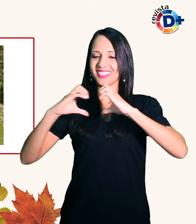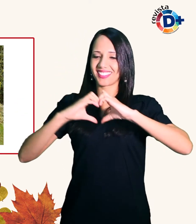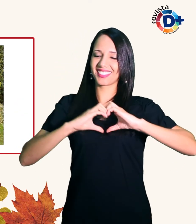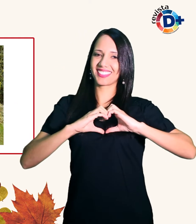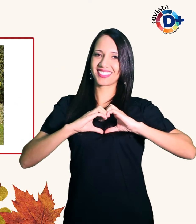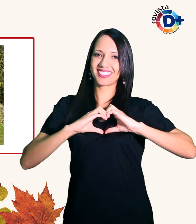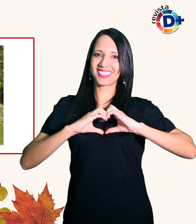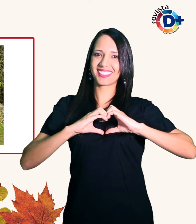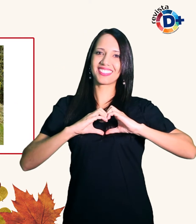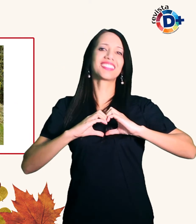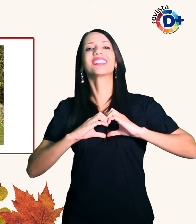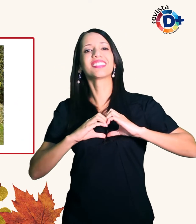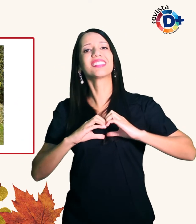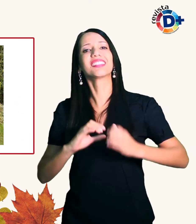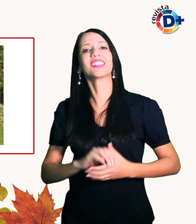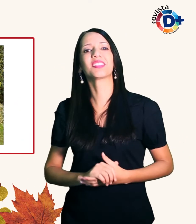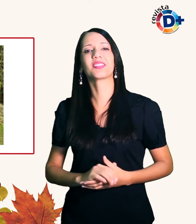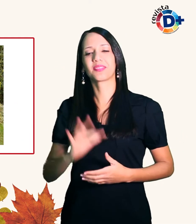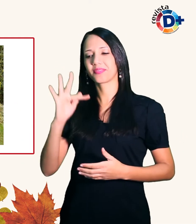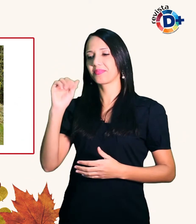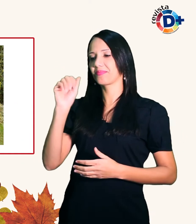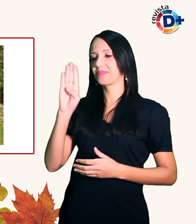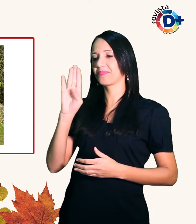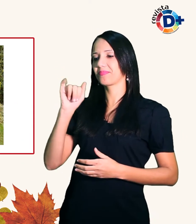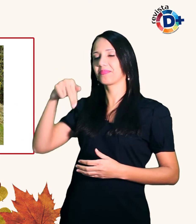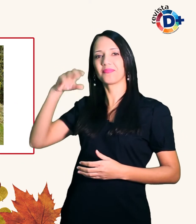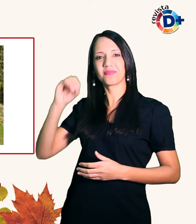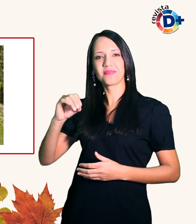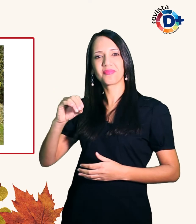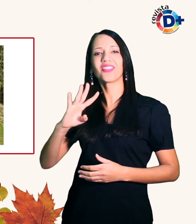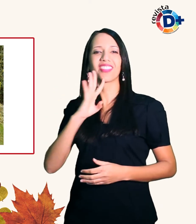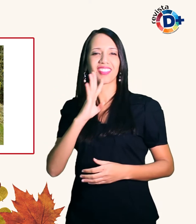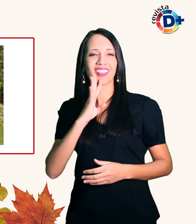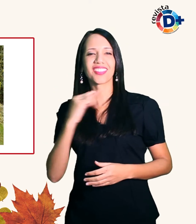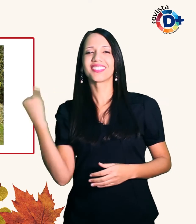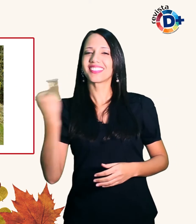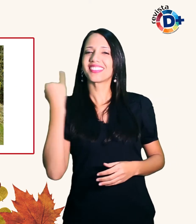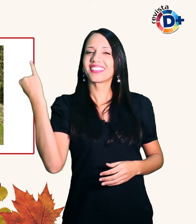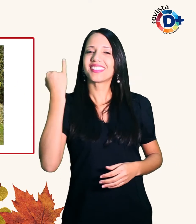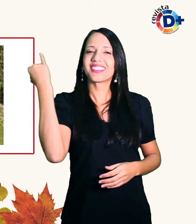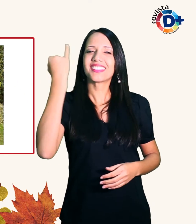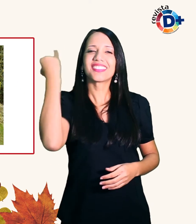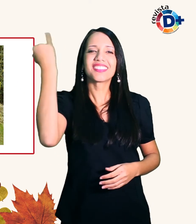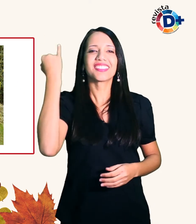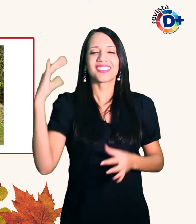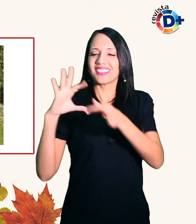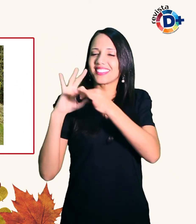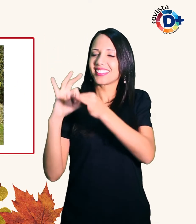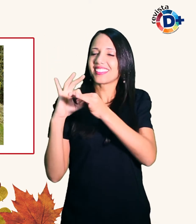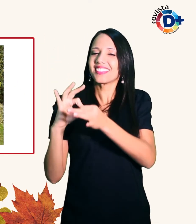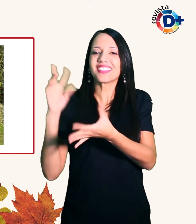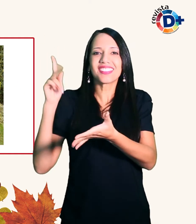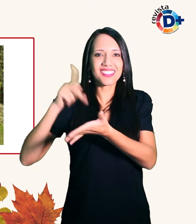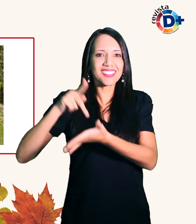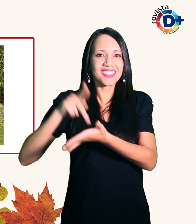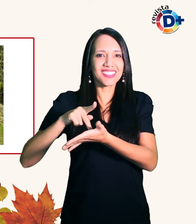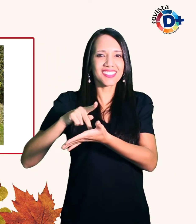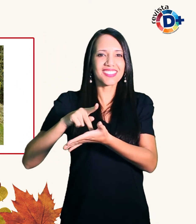Fabiano por sua vez reconhece a importância de investir em uma relação verdadeira e deficiência